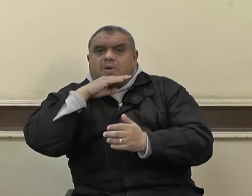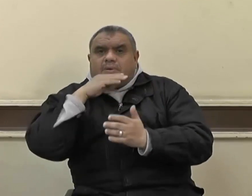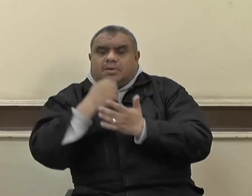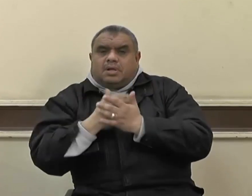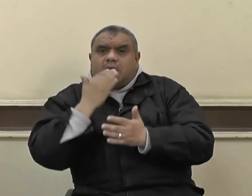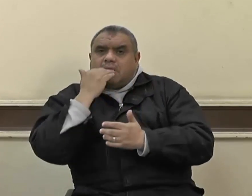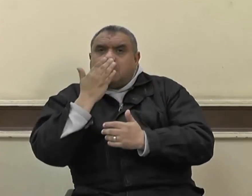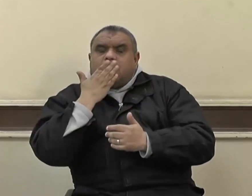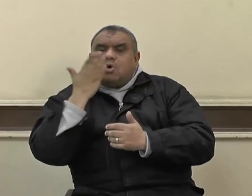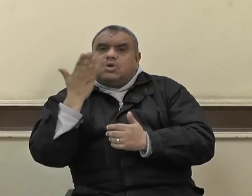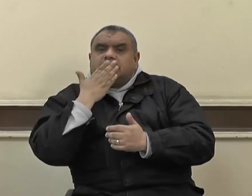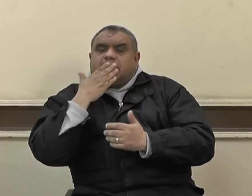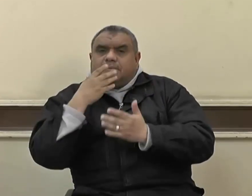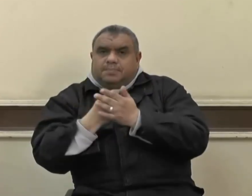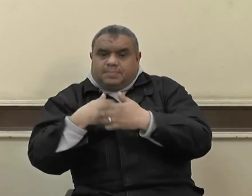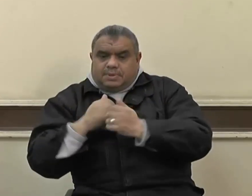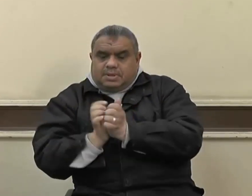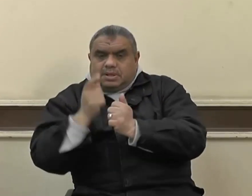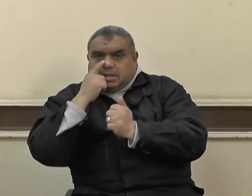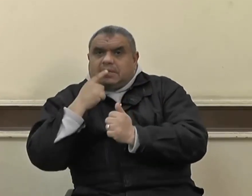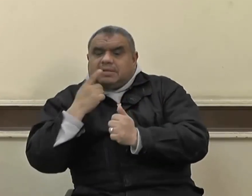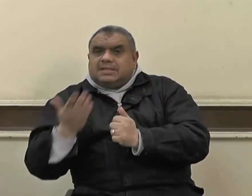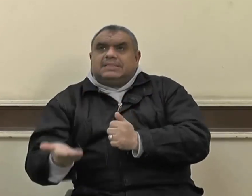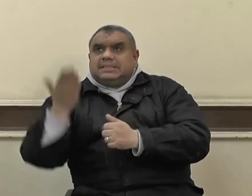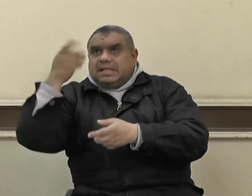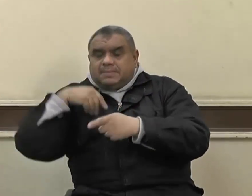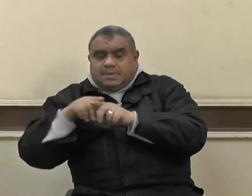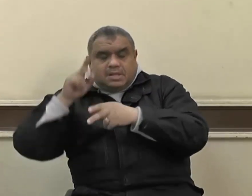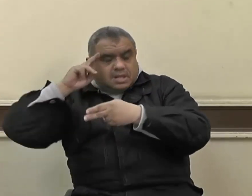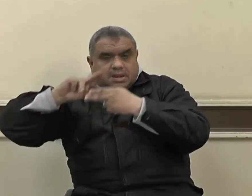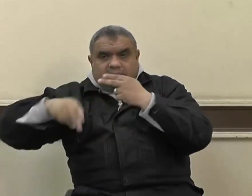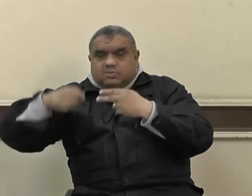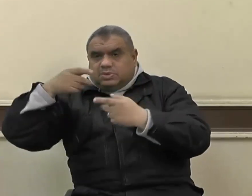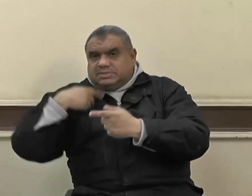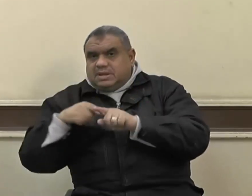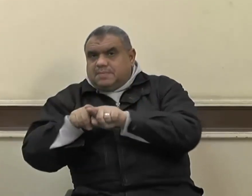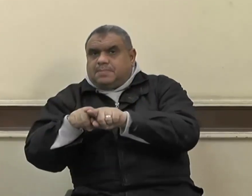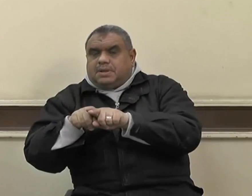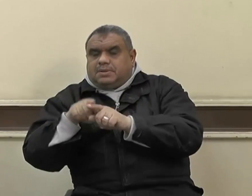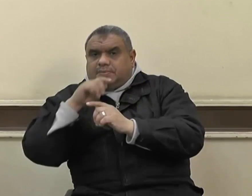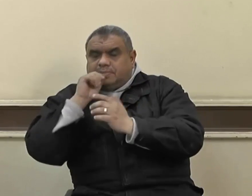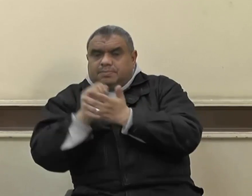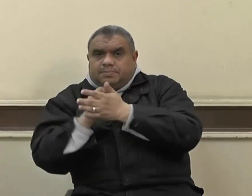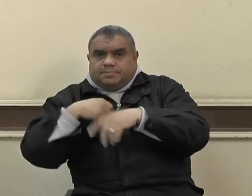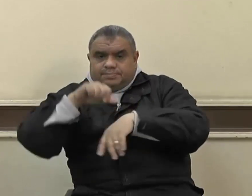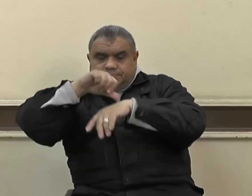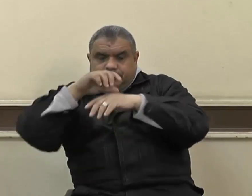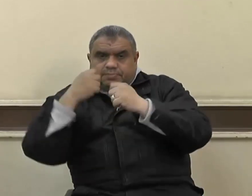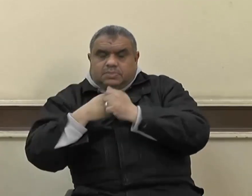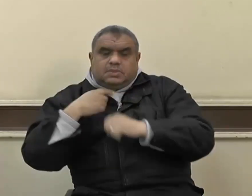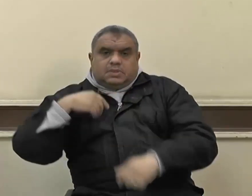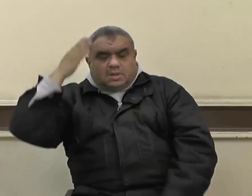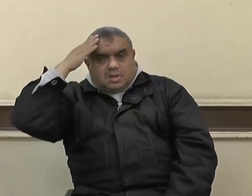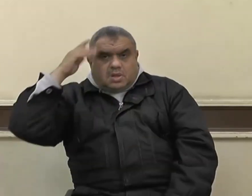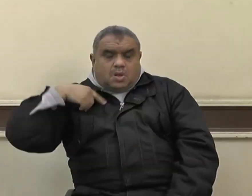بجميل فعالهم وحسن صنيعهم ويبين كذلك واجبنا تجاه